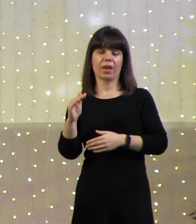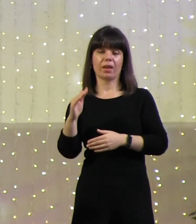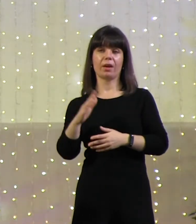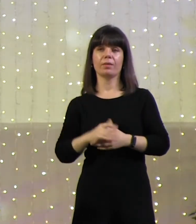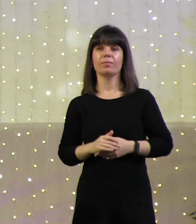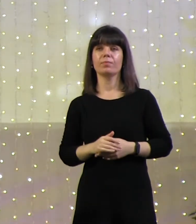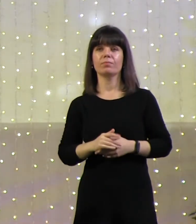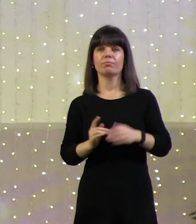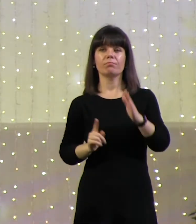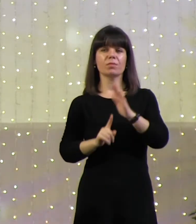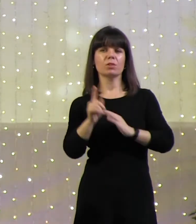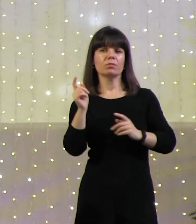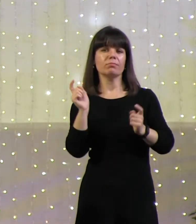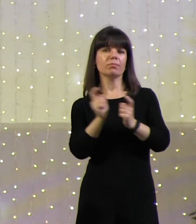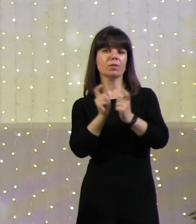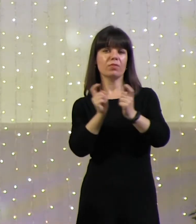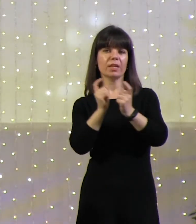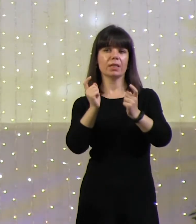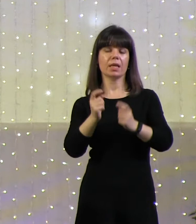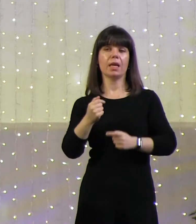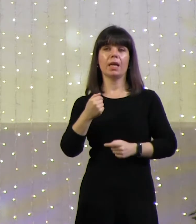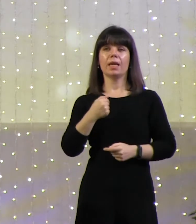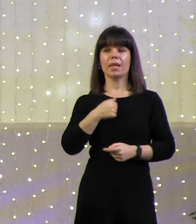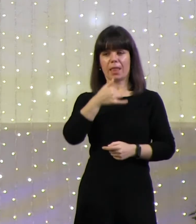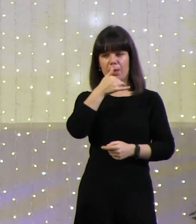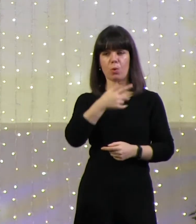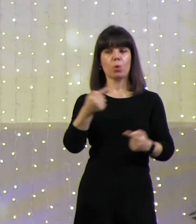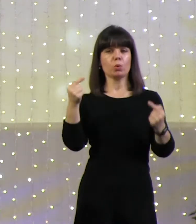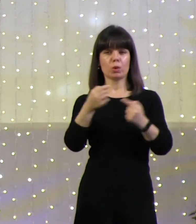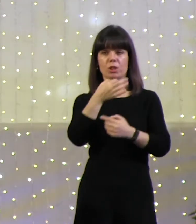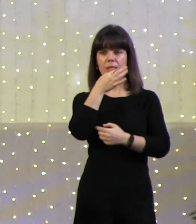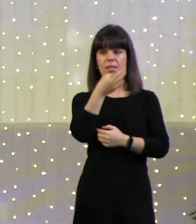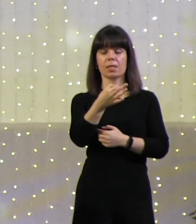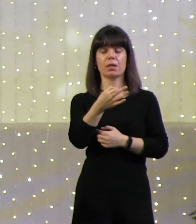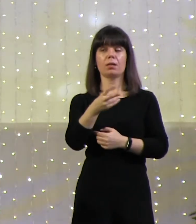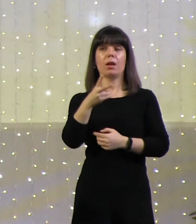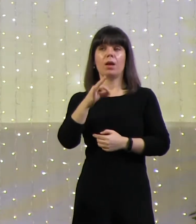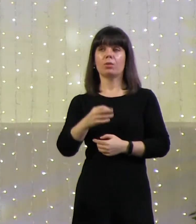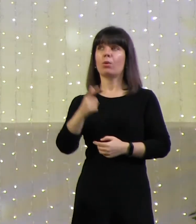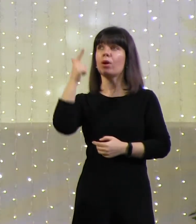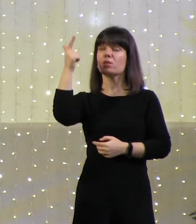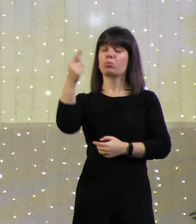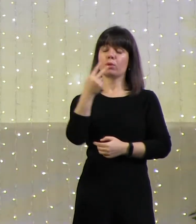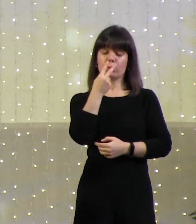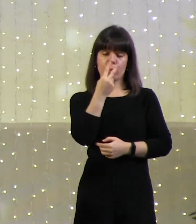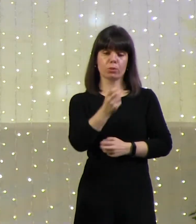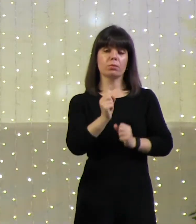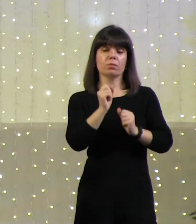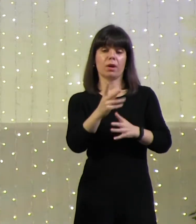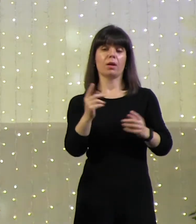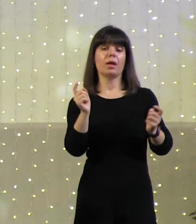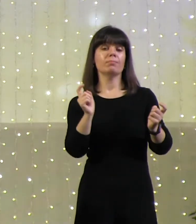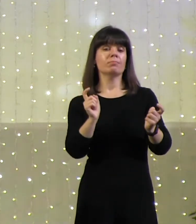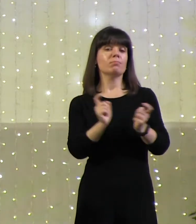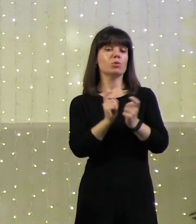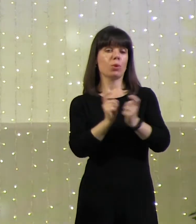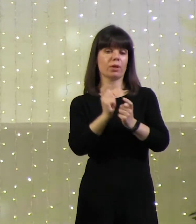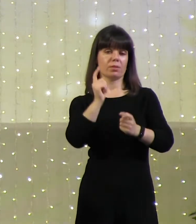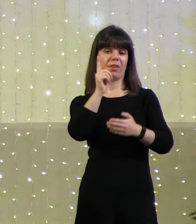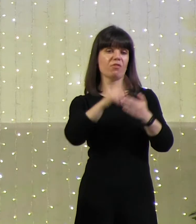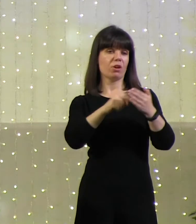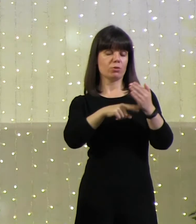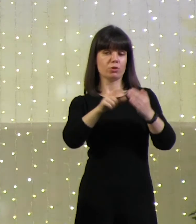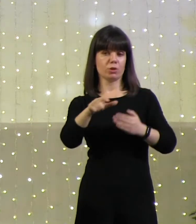Я не могу точно утверждать, но вот я представляю, смотрит Господь, как ссорятся Его дети, как они